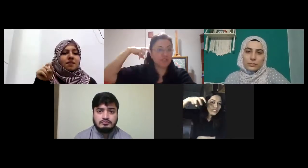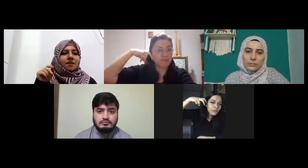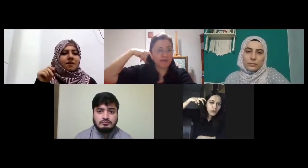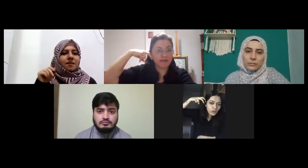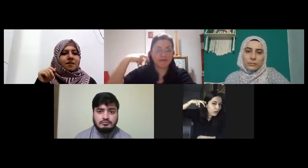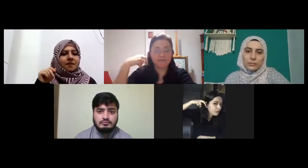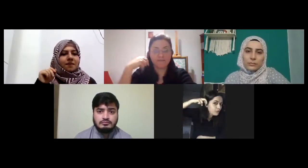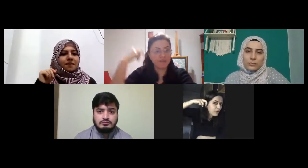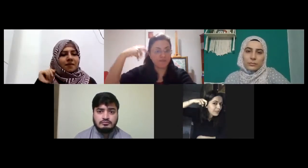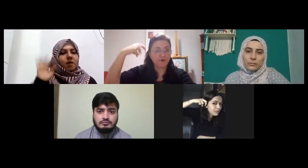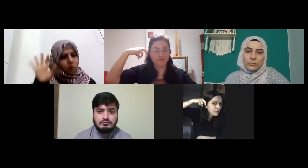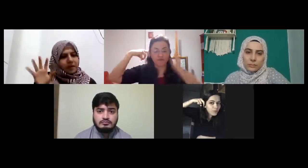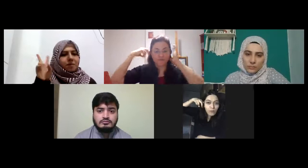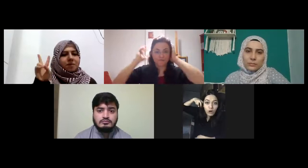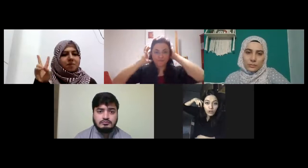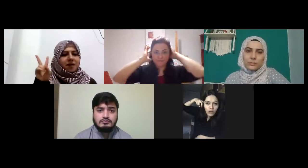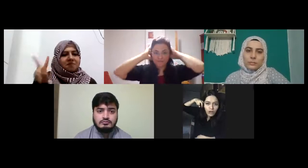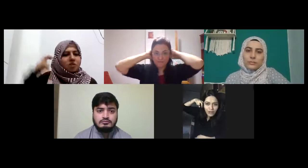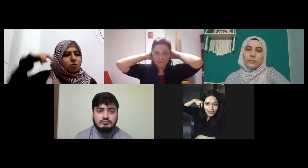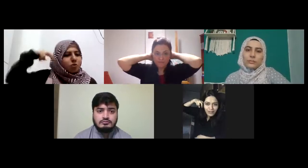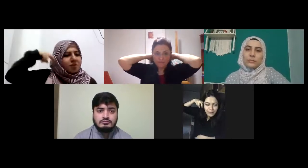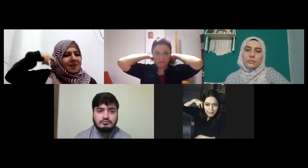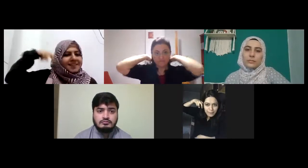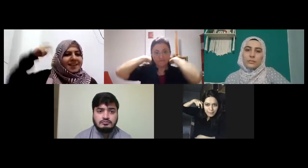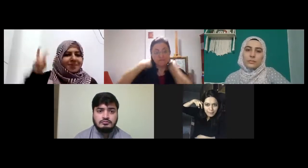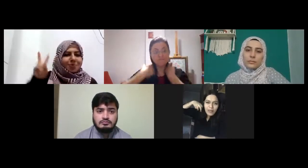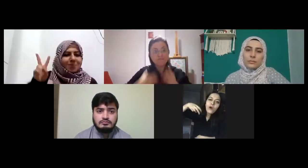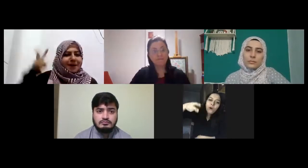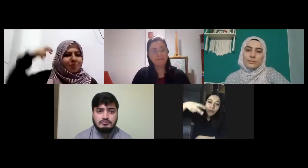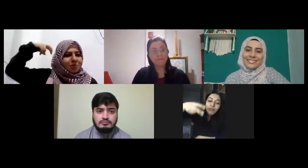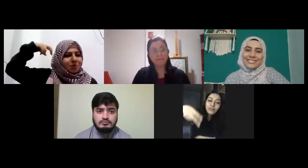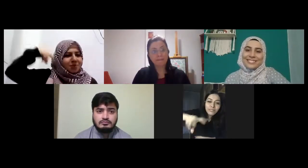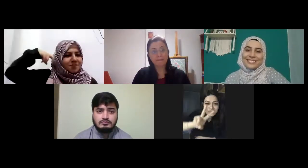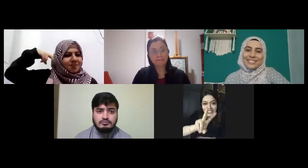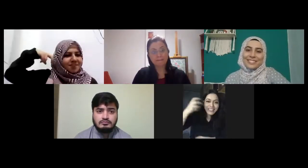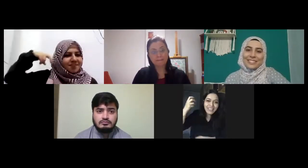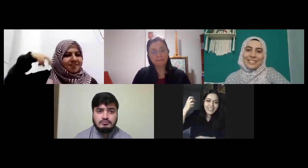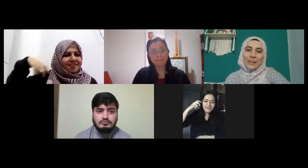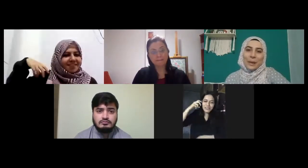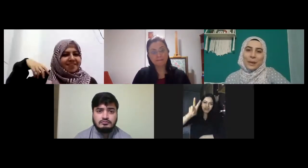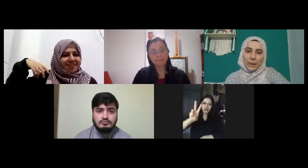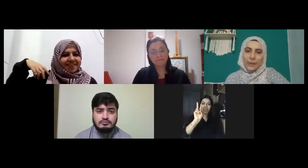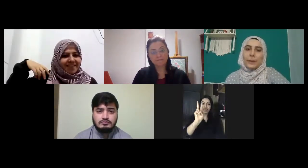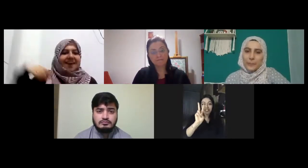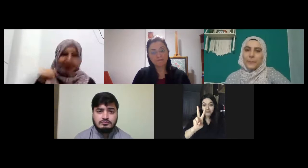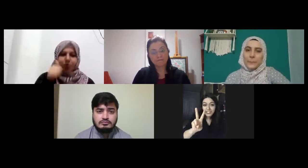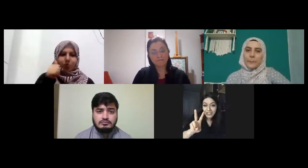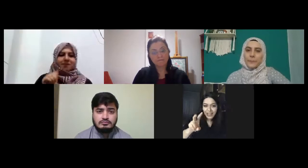bordo kulağıma takıyorum hani vişne çürü rengi zannediyorum ben bunu işte vişne rengi vişne çürü tek başına vişne tamam